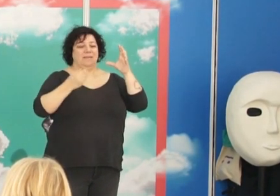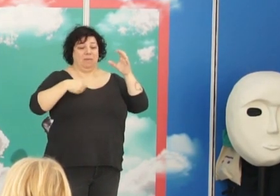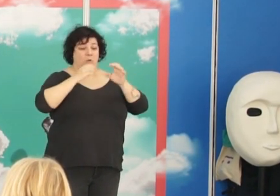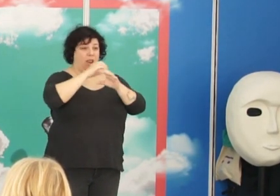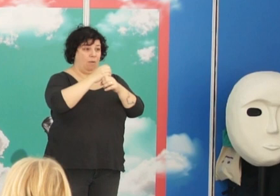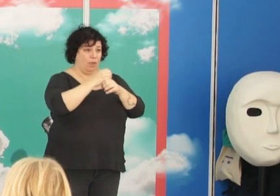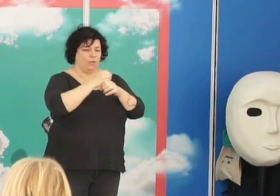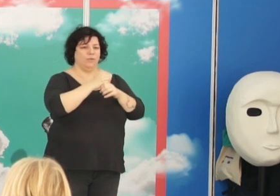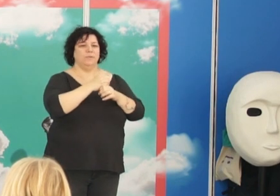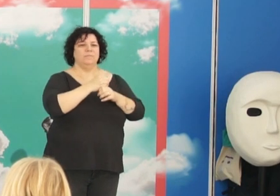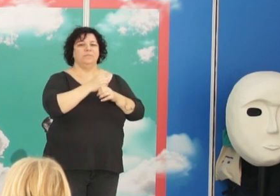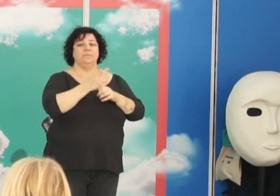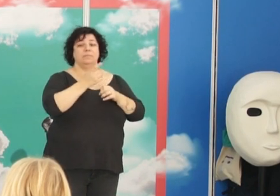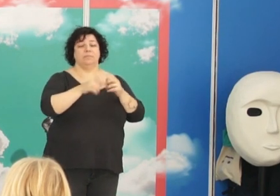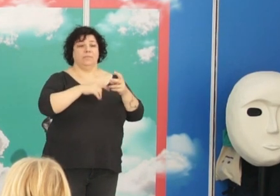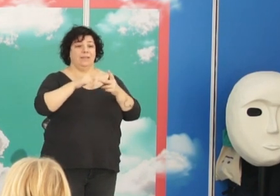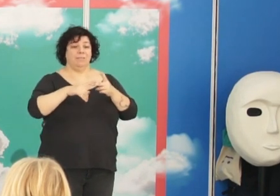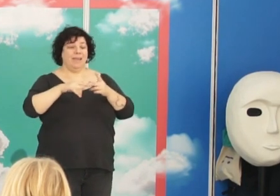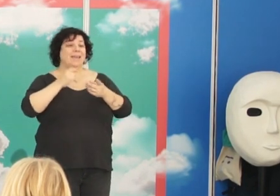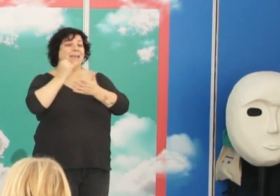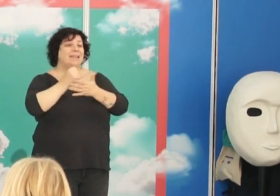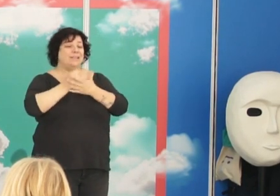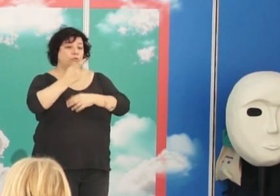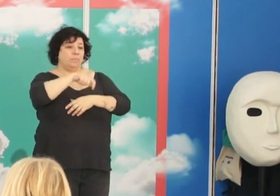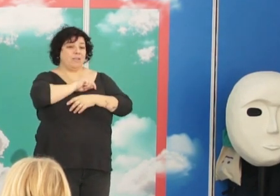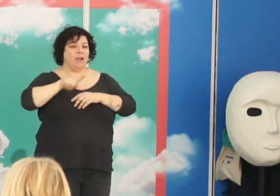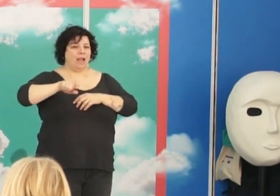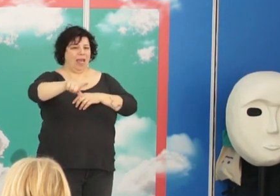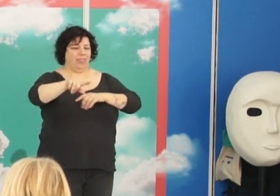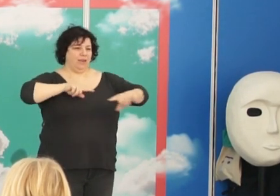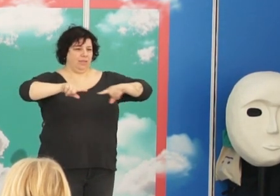laboratorio. Dirigió el Instituto Español del Cácer.